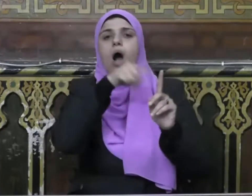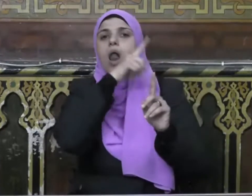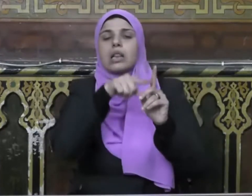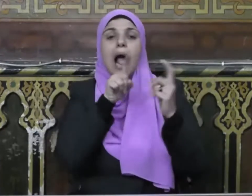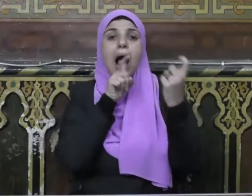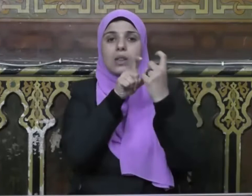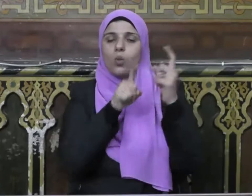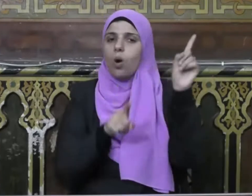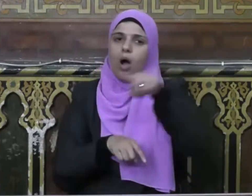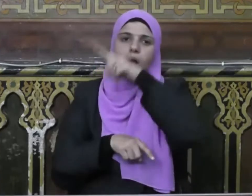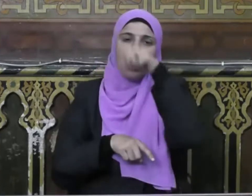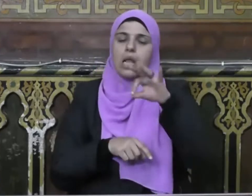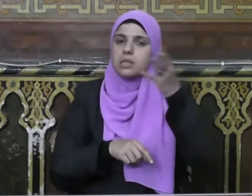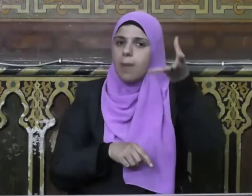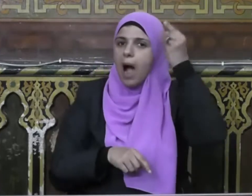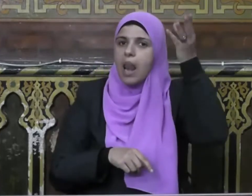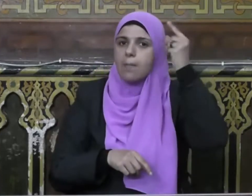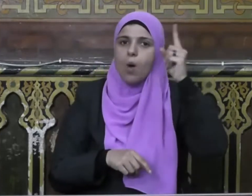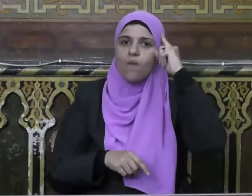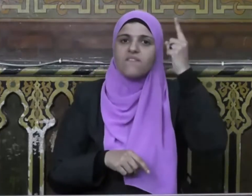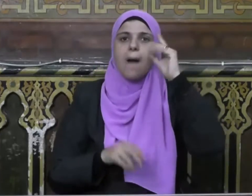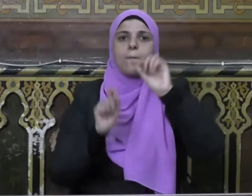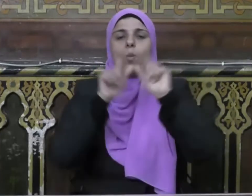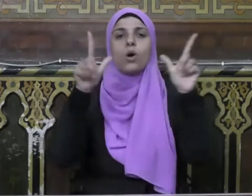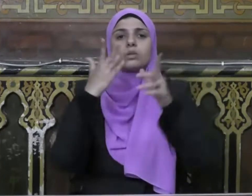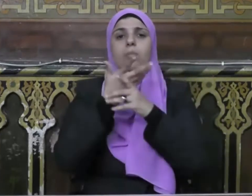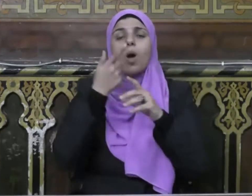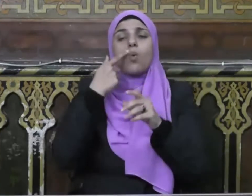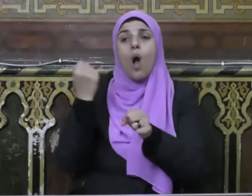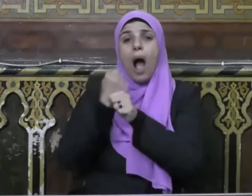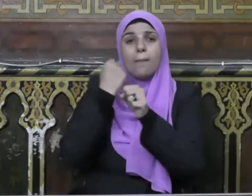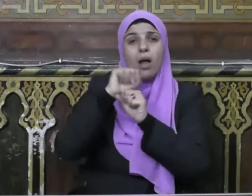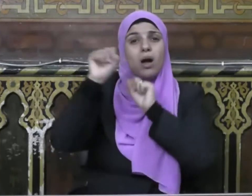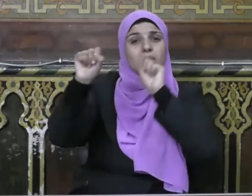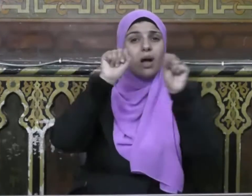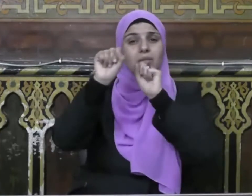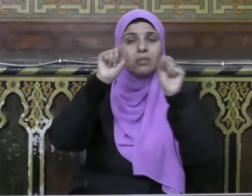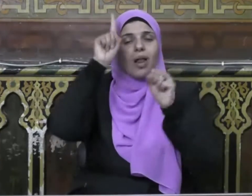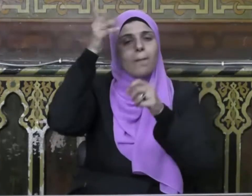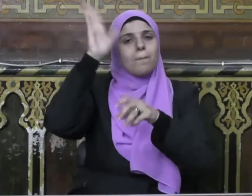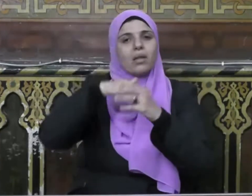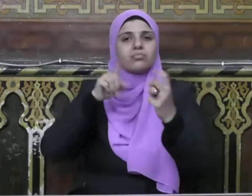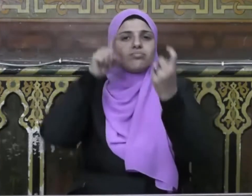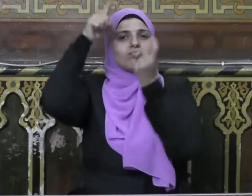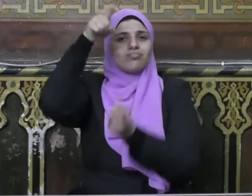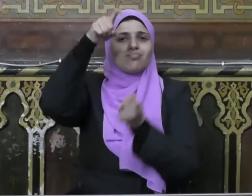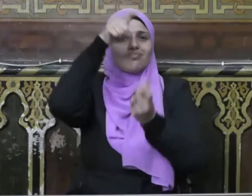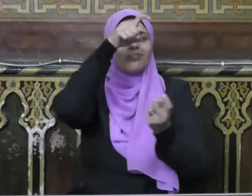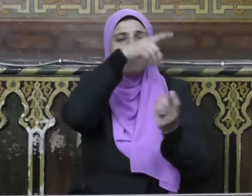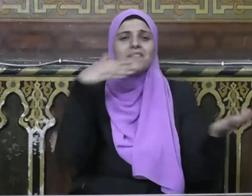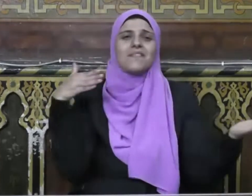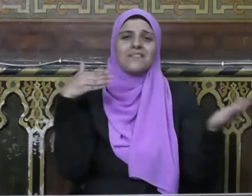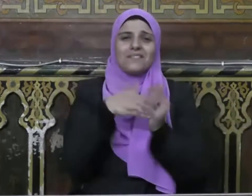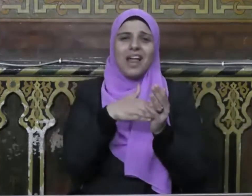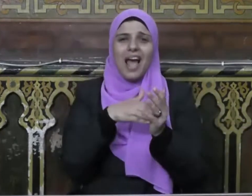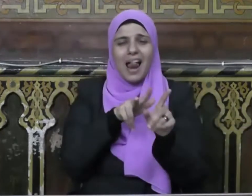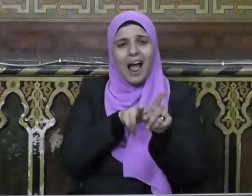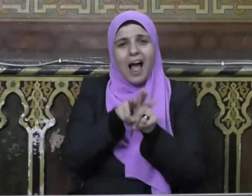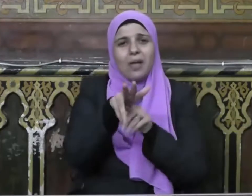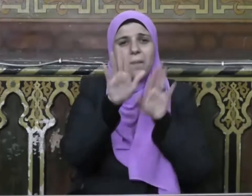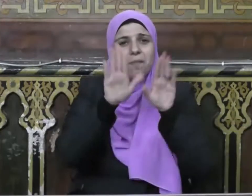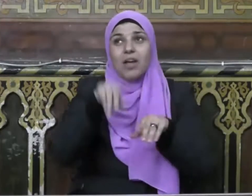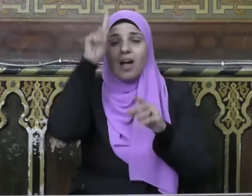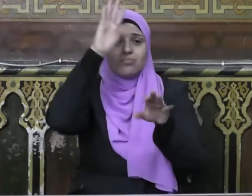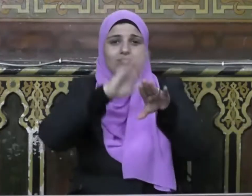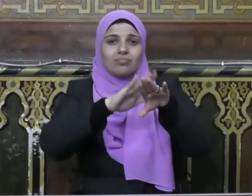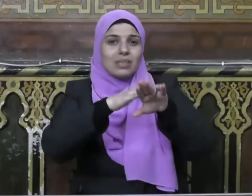عَدْوًا بِغَيْرِ عِلْمِ كَذَلِكَ زَيَّنَّا لِكُلِّ أُمَّةٍ عَمَلَهُمْ ثُمَّ إِلَى رَبِّهِمْ مَرْجِعُهُمْ